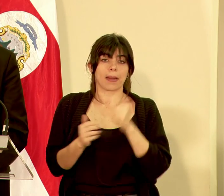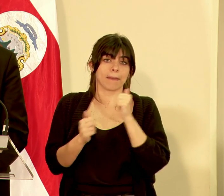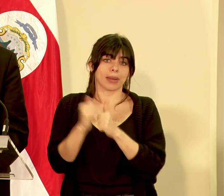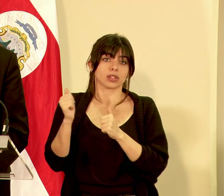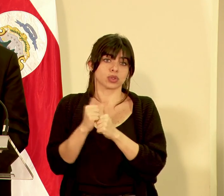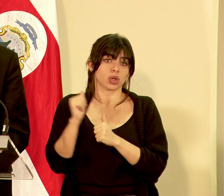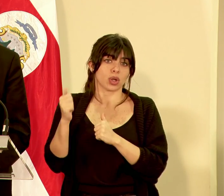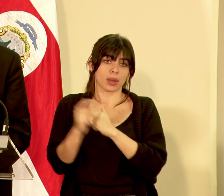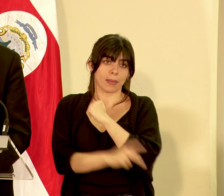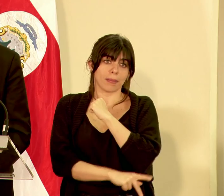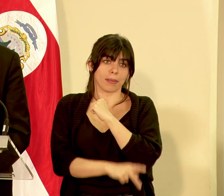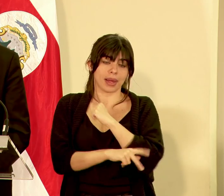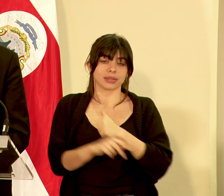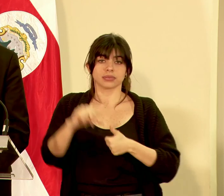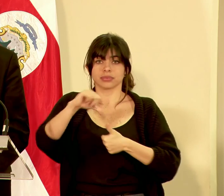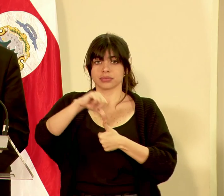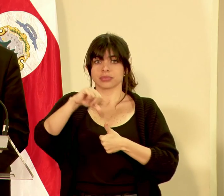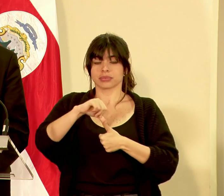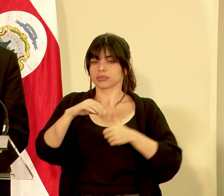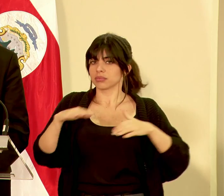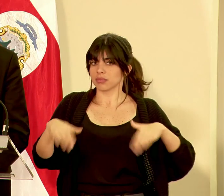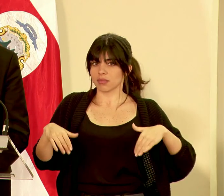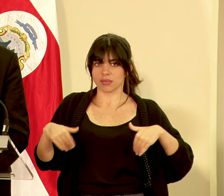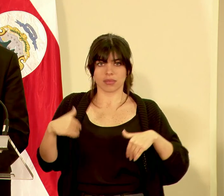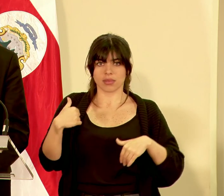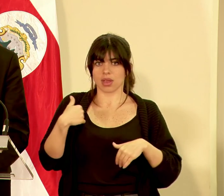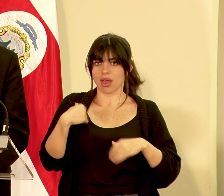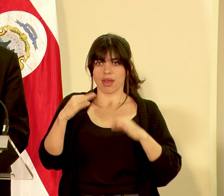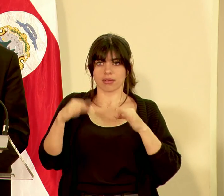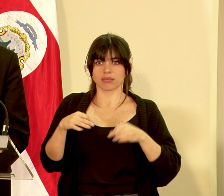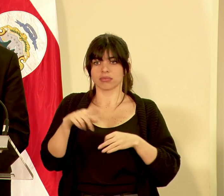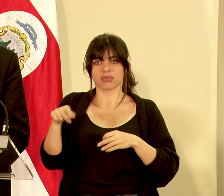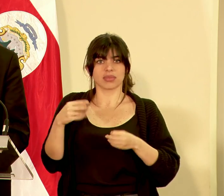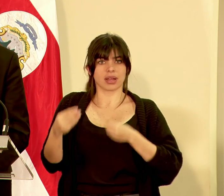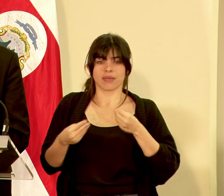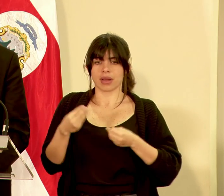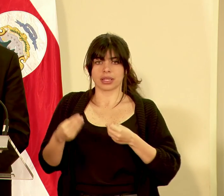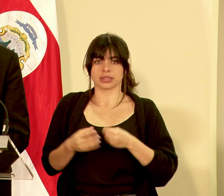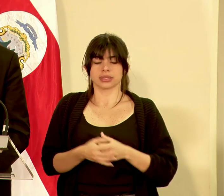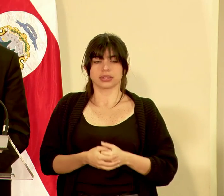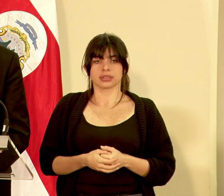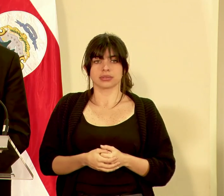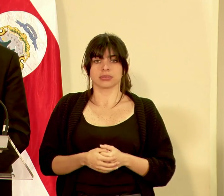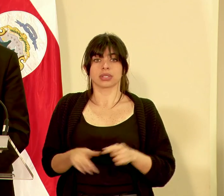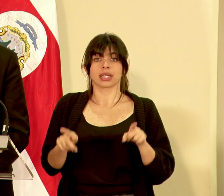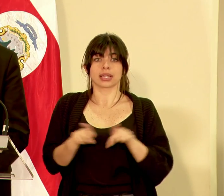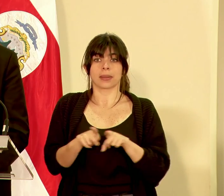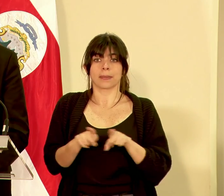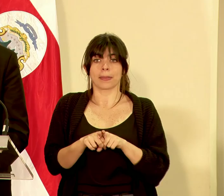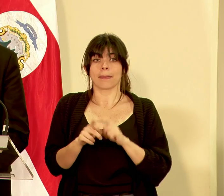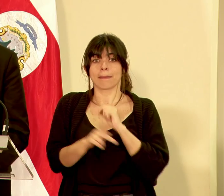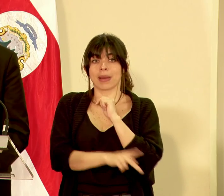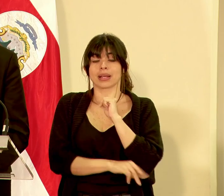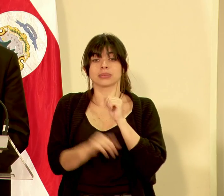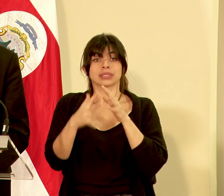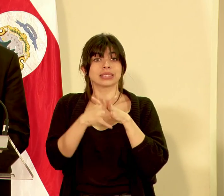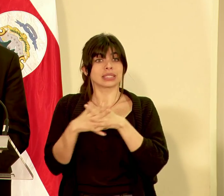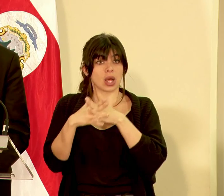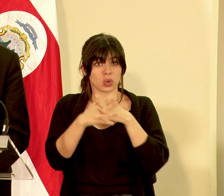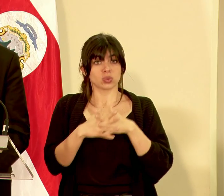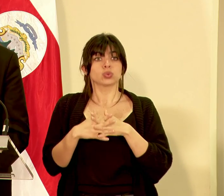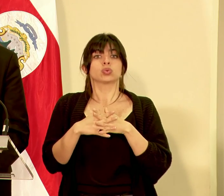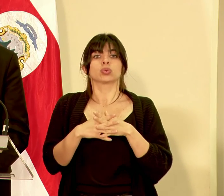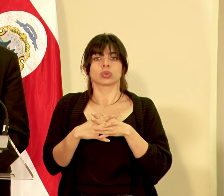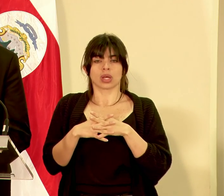mayoría de los países en Centroamérica no han llegado a definir qué es lo que van a hacer e inclusive países como Estados Unidos están